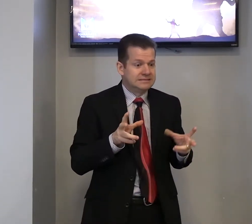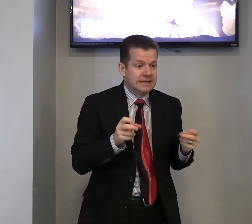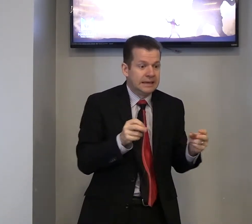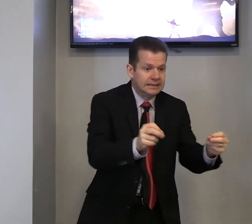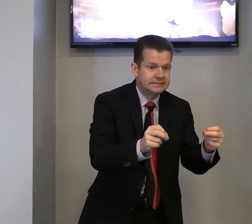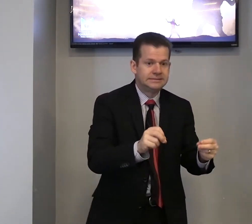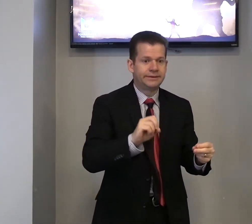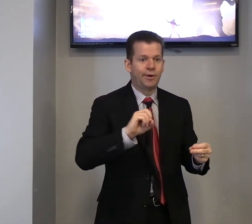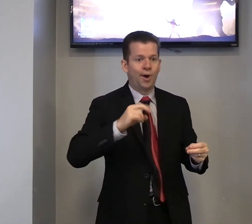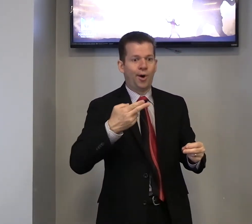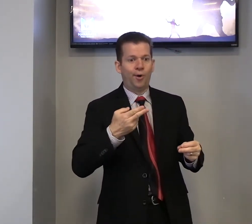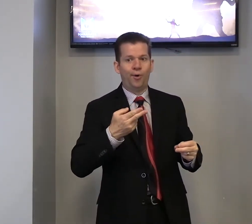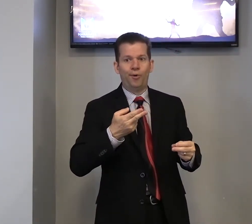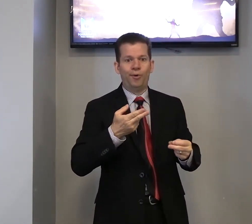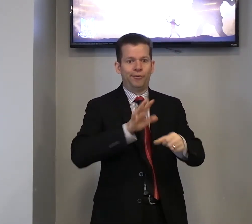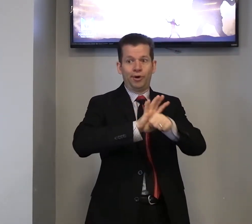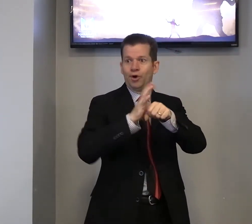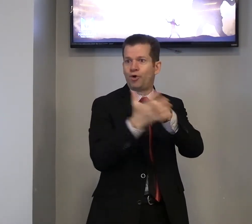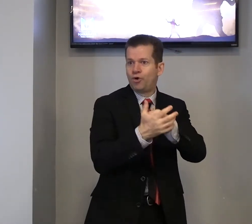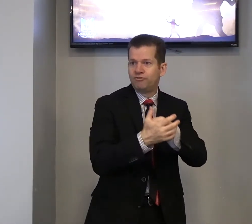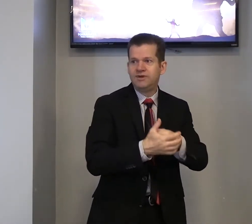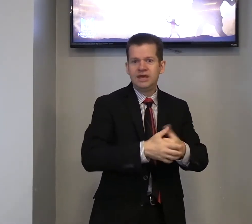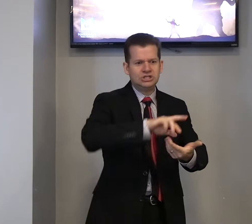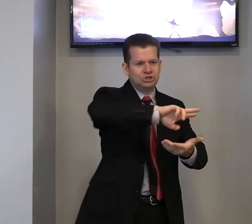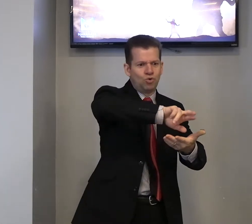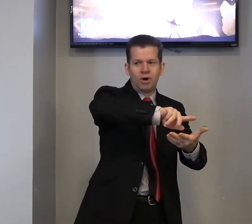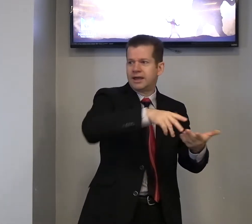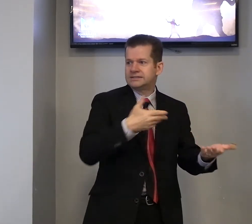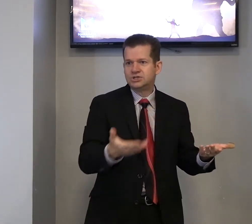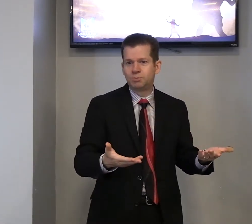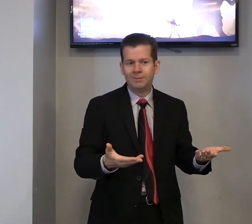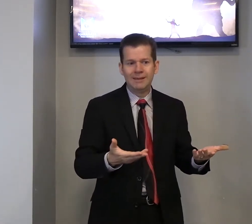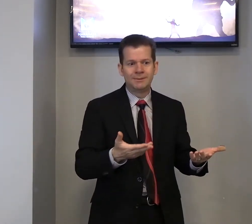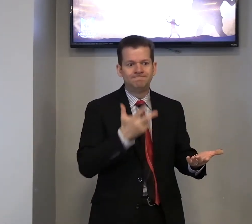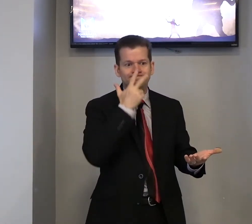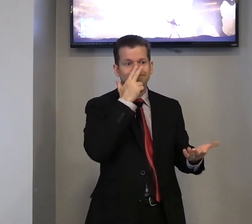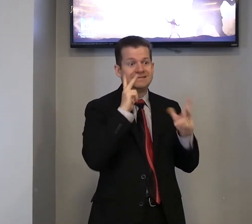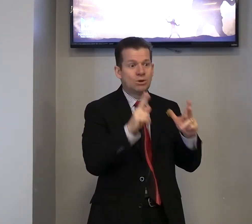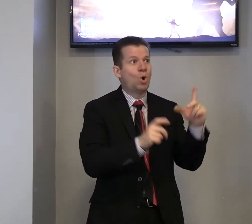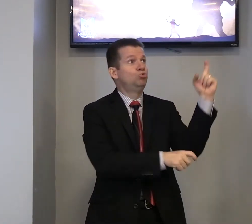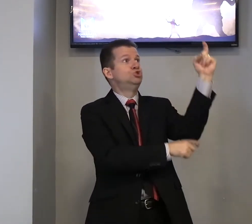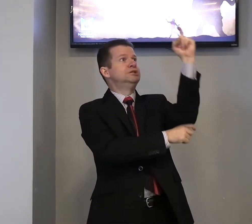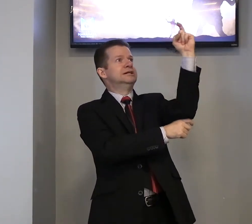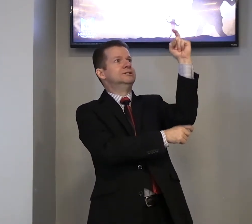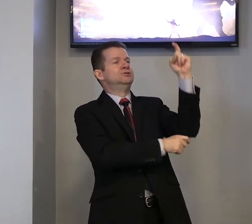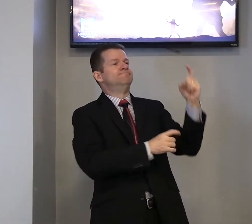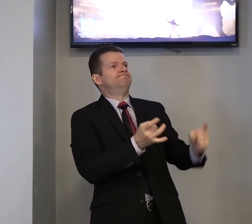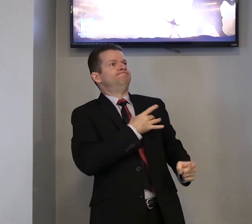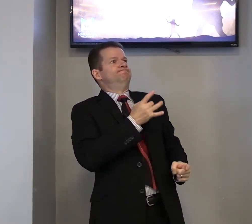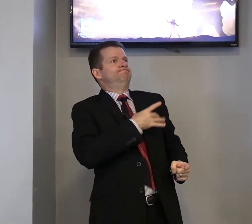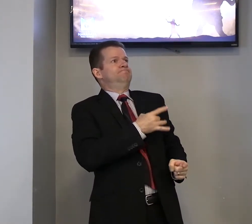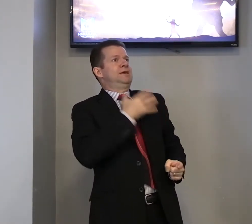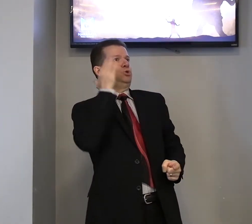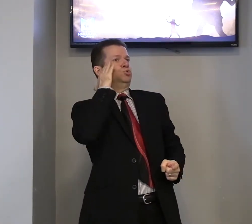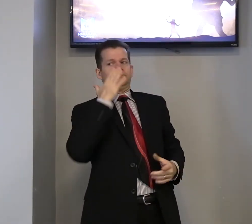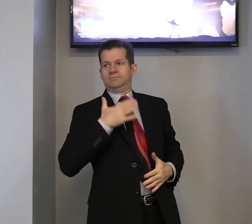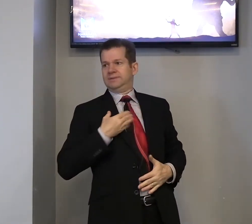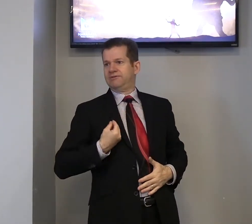câncer ou covid, qualquer seja o problema, parecem igual um gigante. Medo na